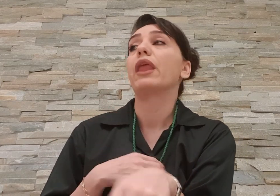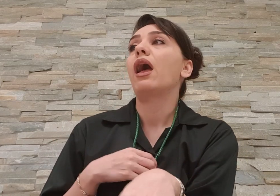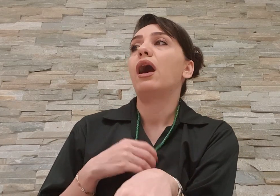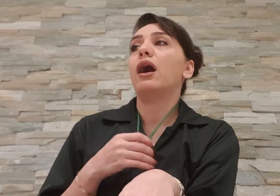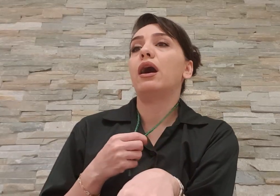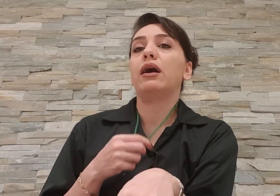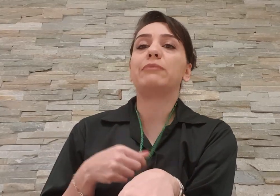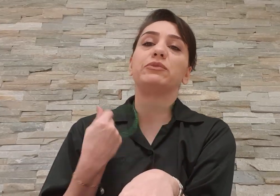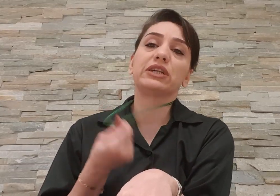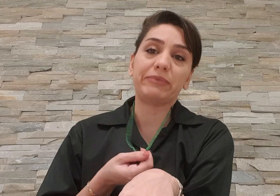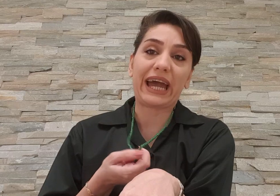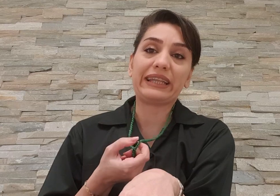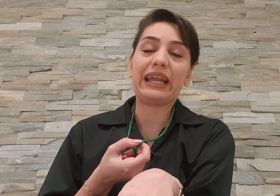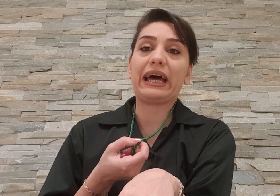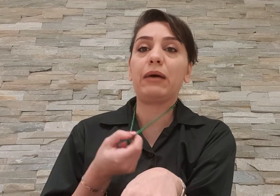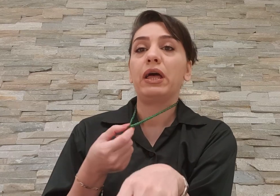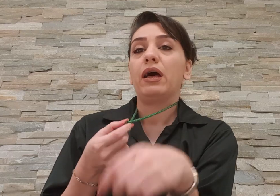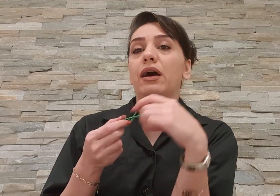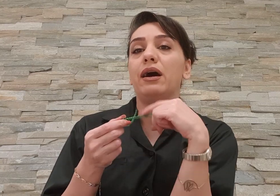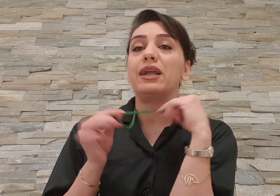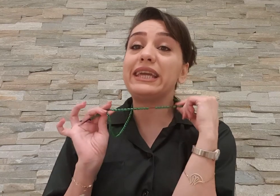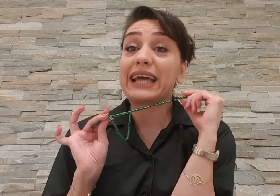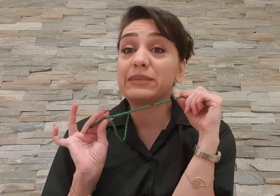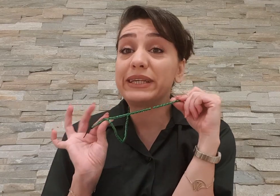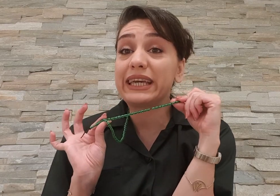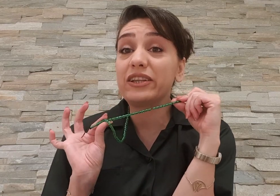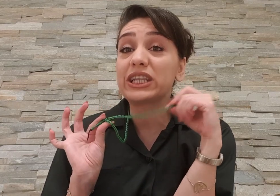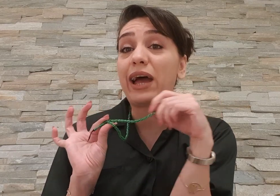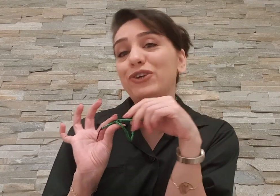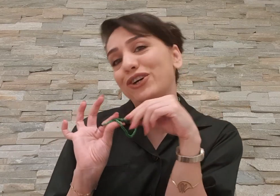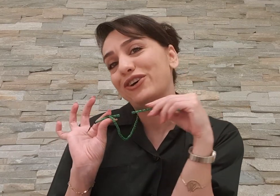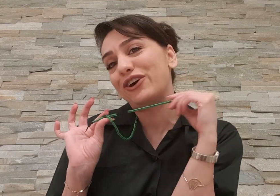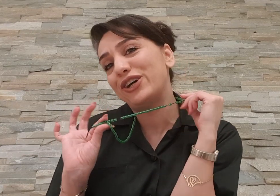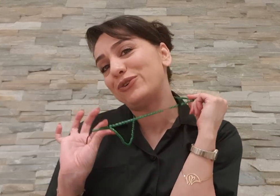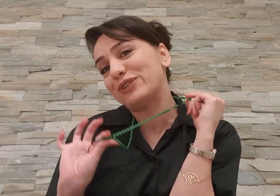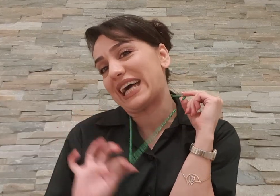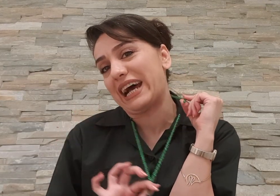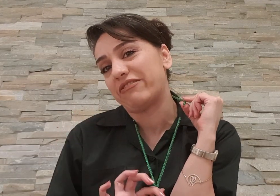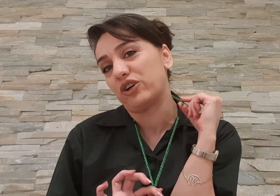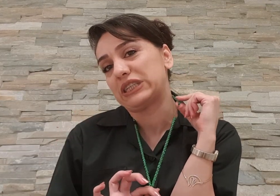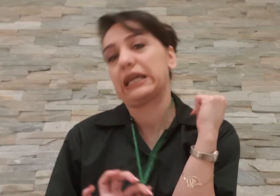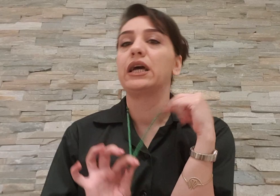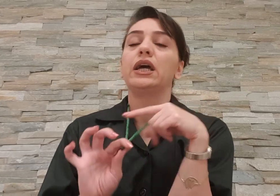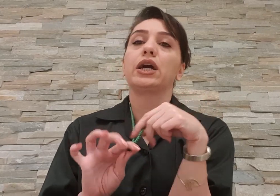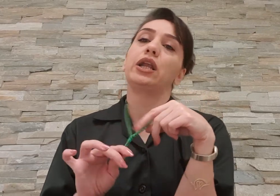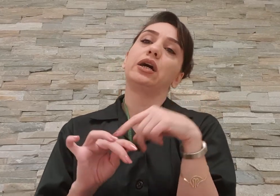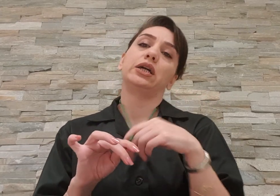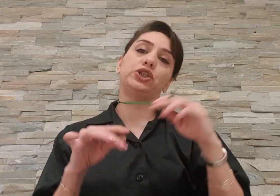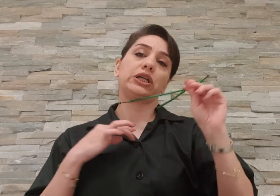همچنین منداختم گردنم حالا این تسبیحی که انداختم یادگار آقای دکتر سرفرازه که حالا اینجا